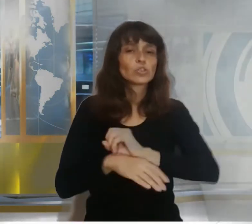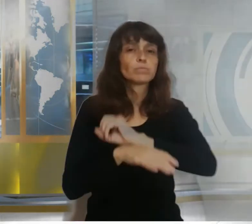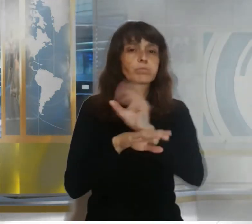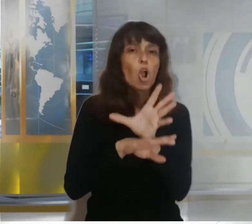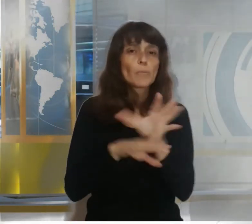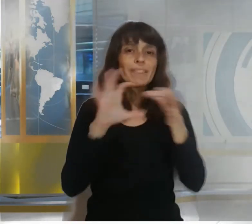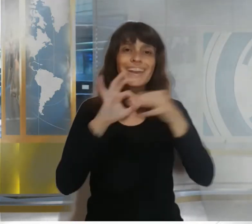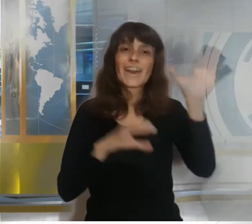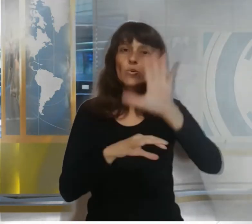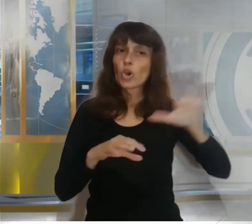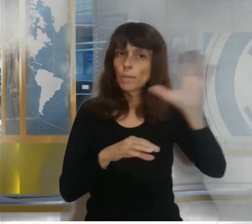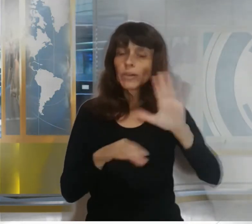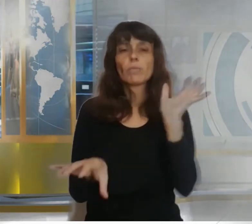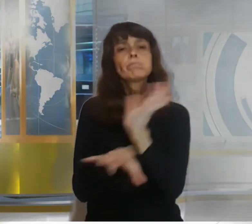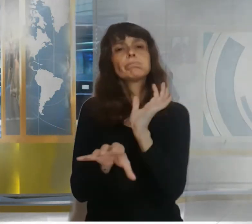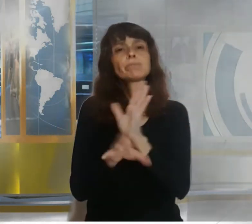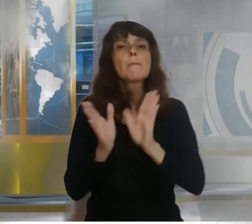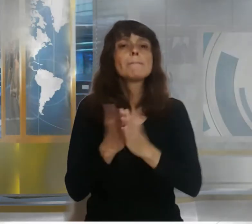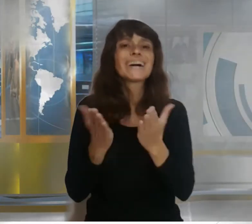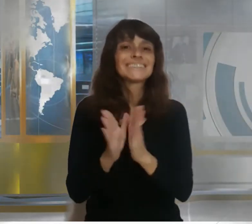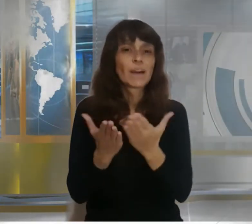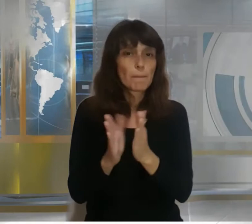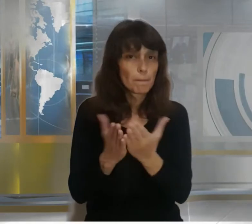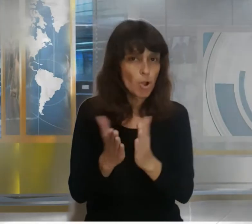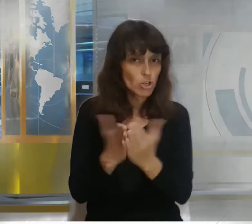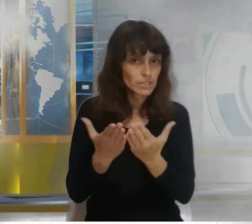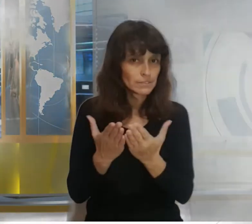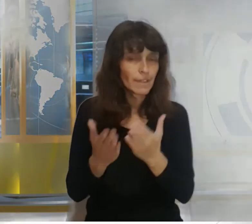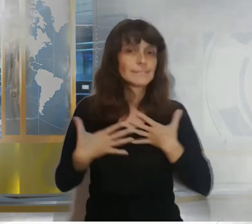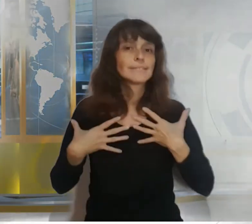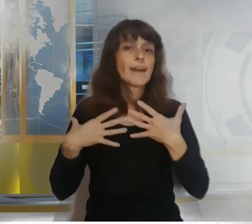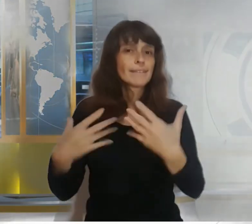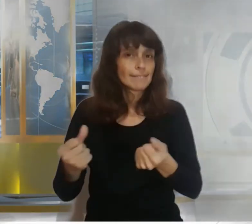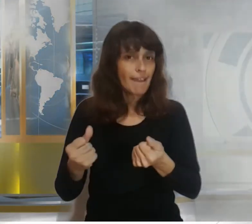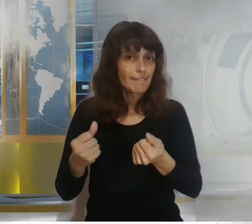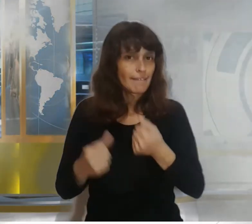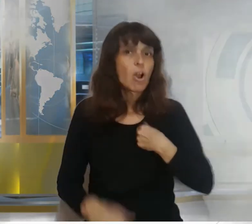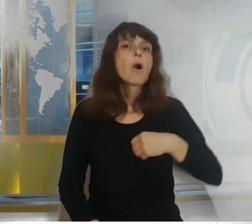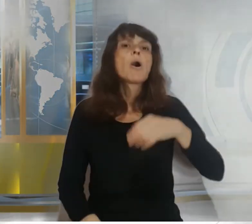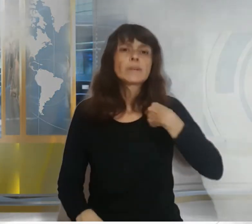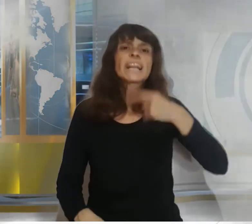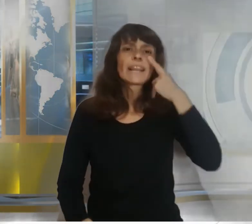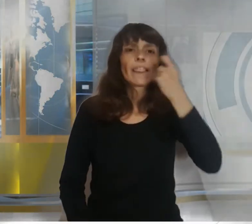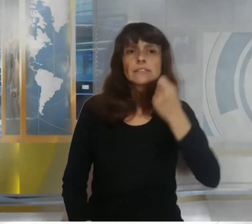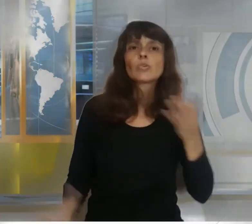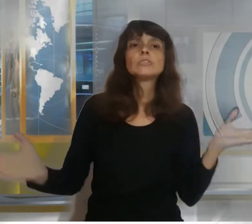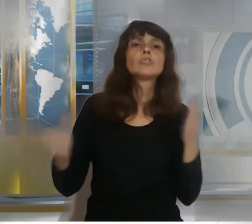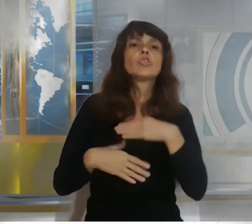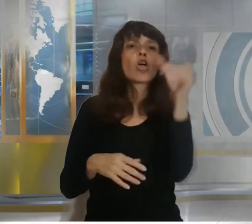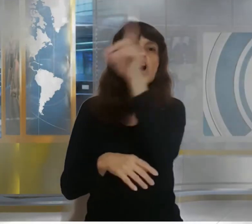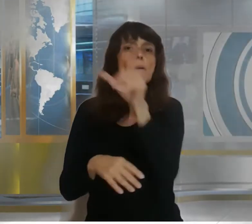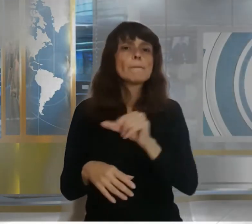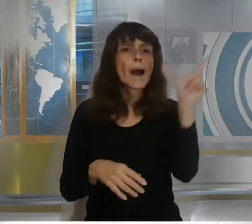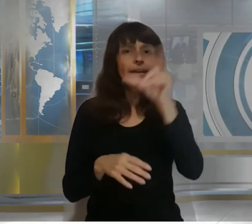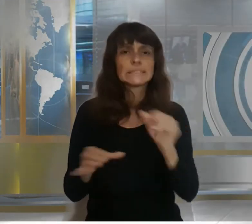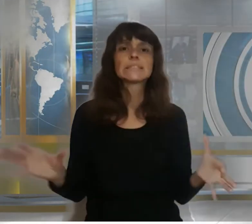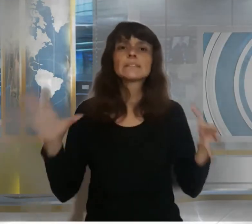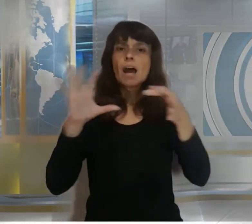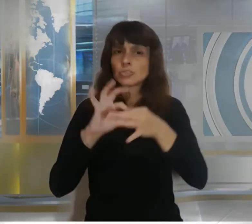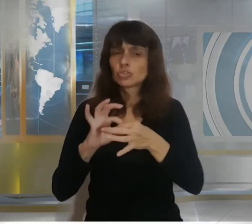sanitario que sea reconocido por las autoridades de los 27 estados miembros y por sus servicios sanitarios y